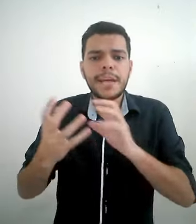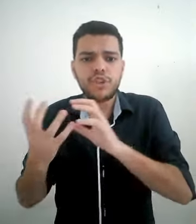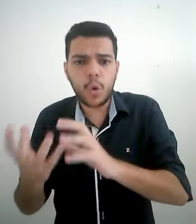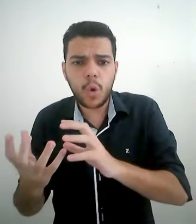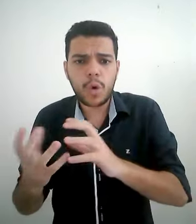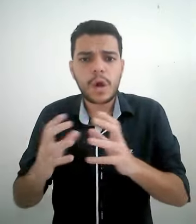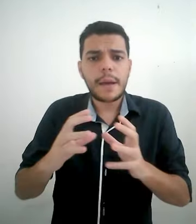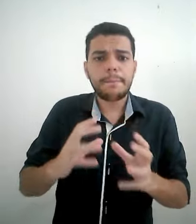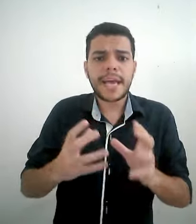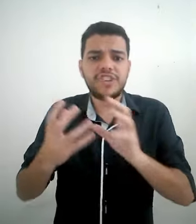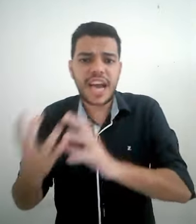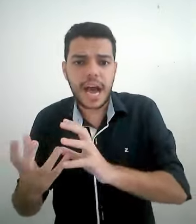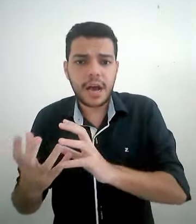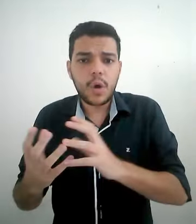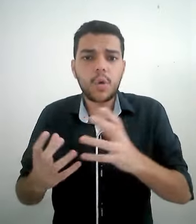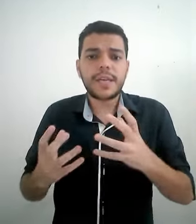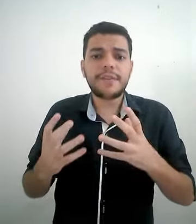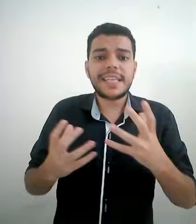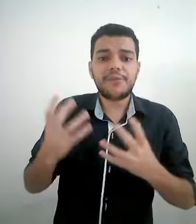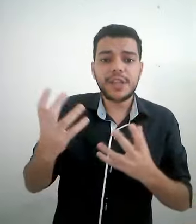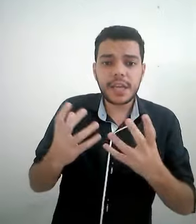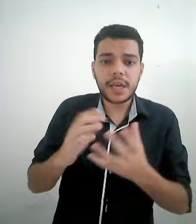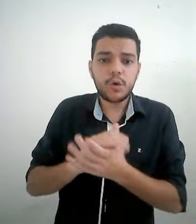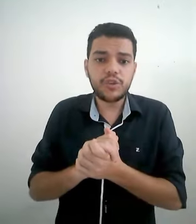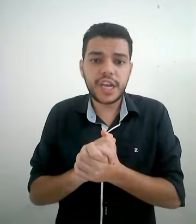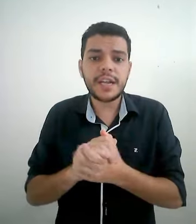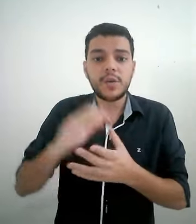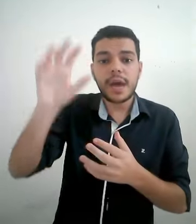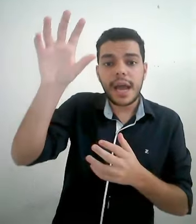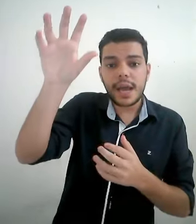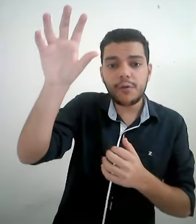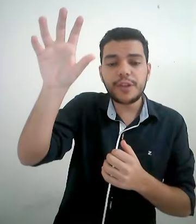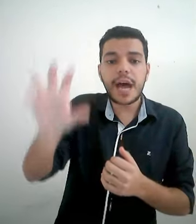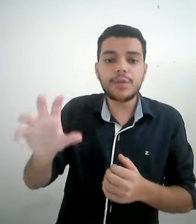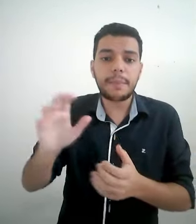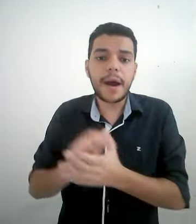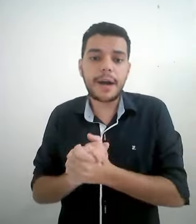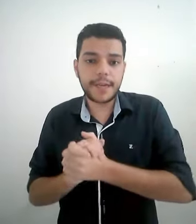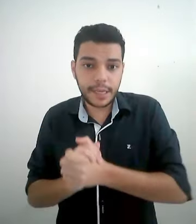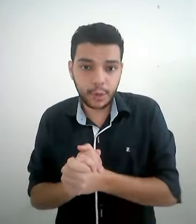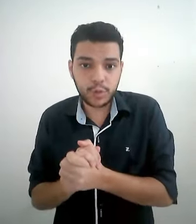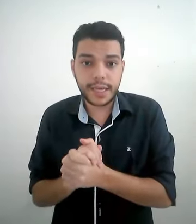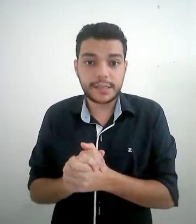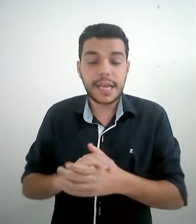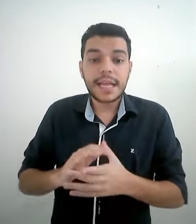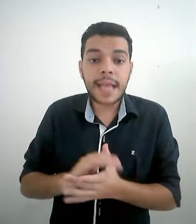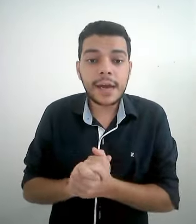médico, médica. O que vai definir o gênero é o final da palavra em português. Na